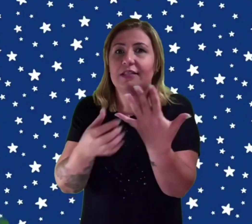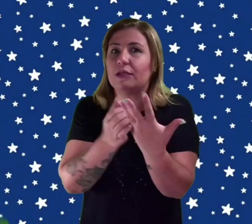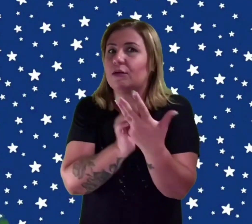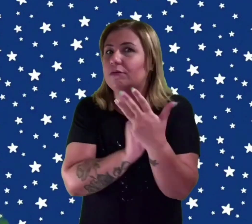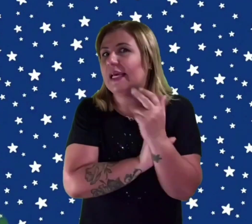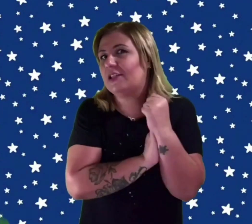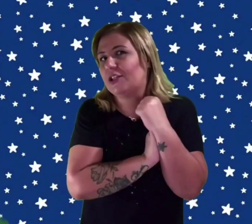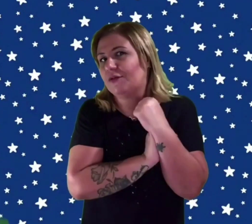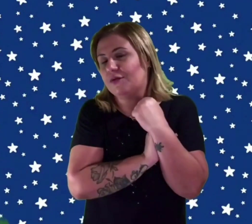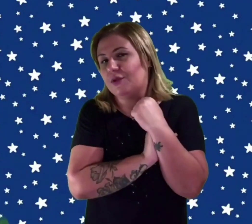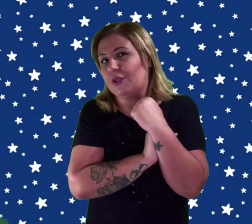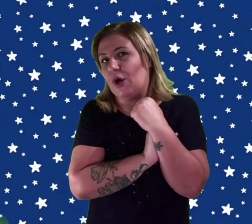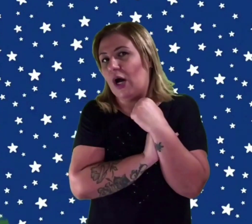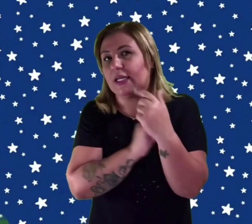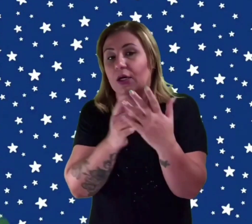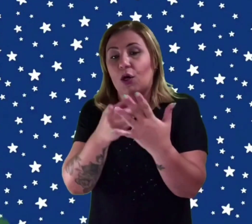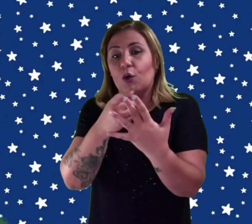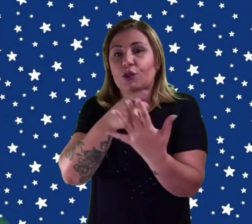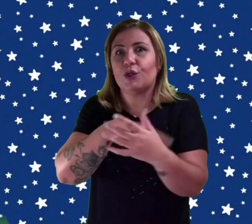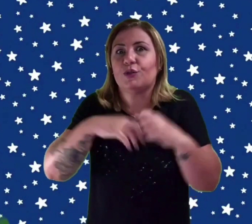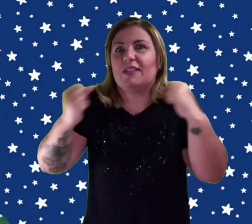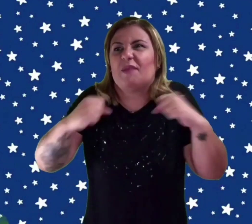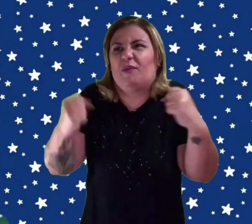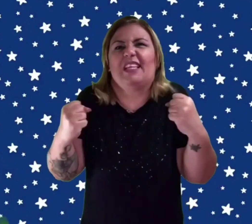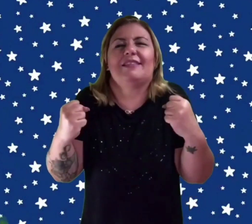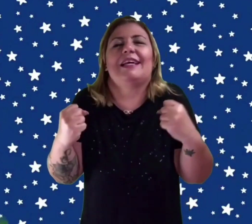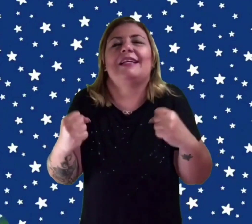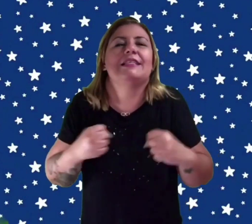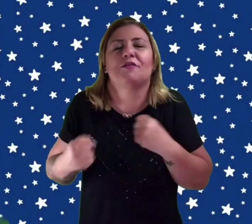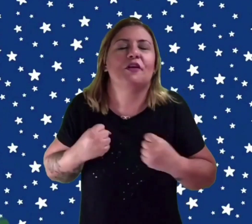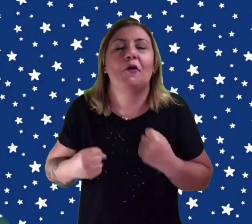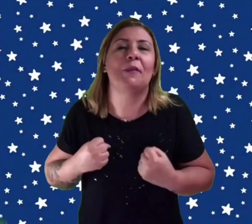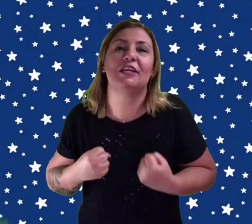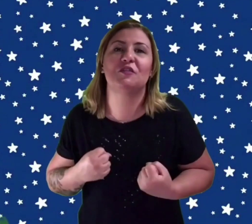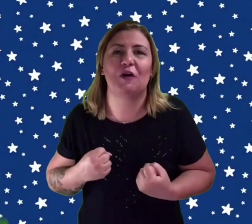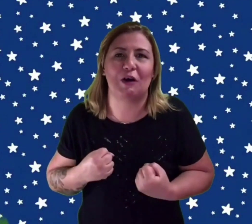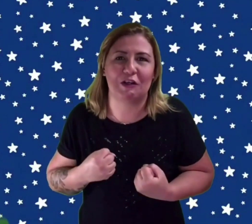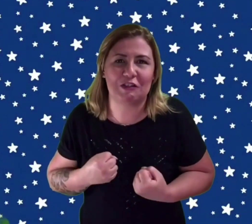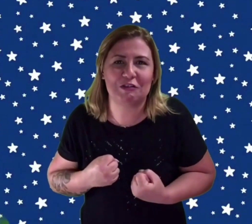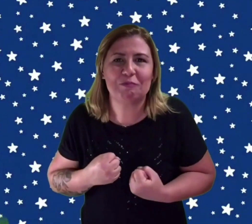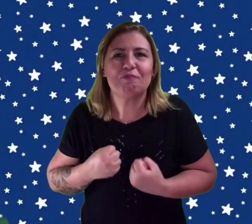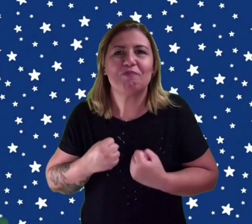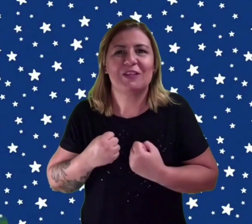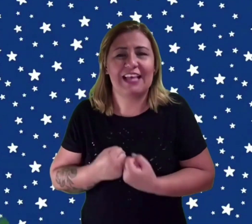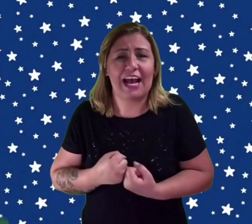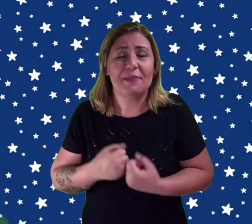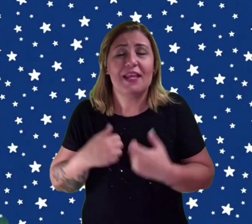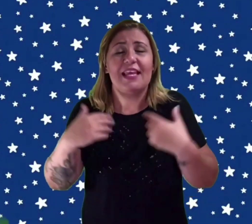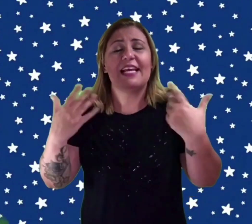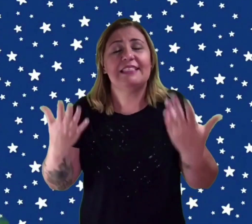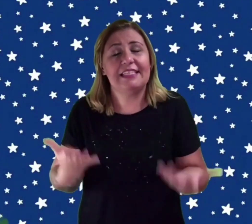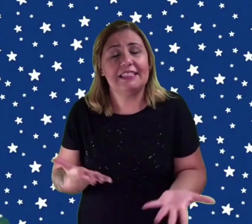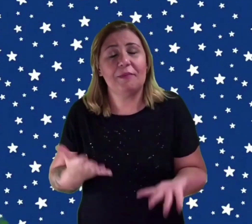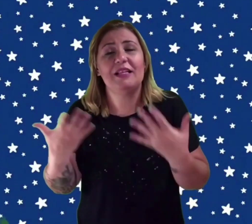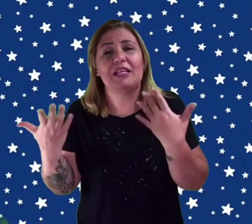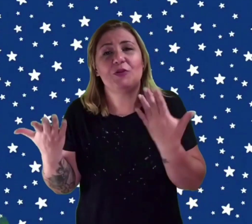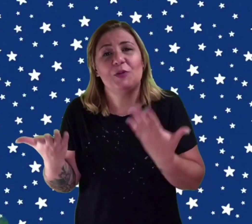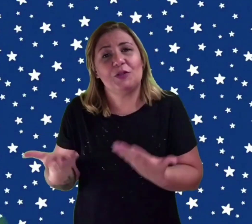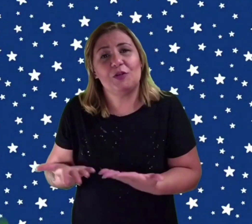Se um deles não funciona, os outros se potencializam, ficam mais fortes. Tá? E assim também tem as pessoas